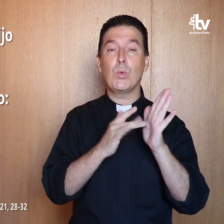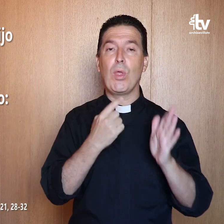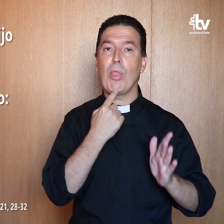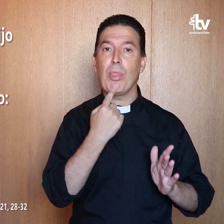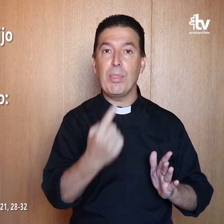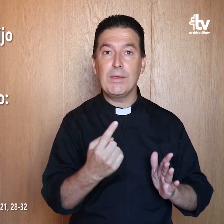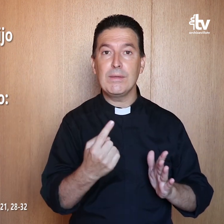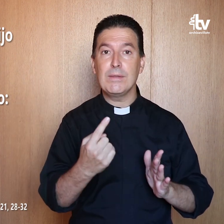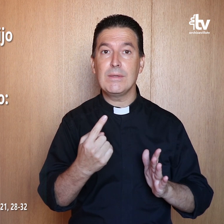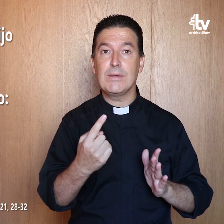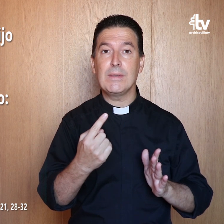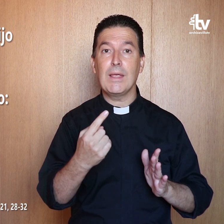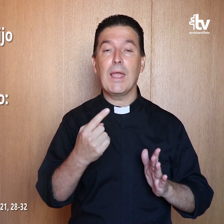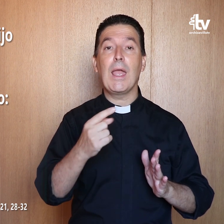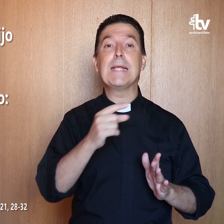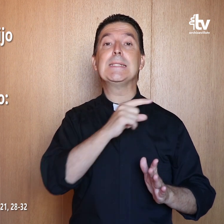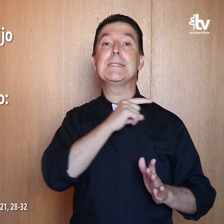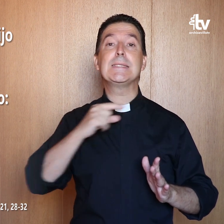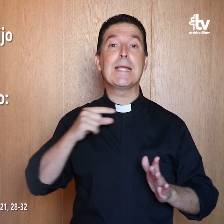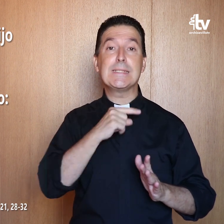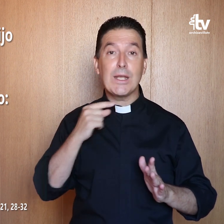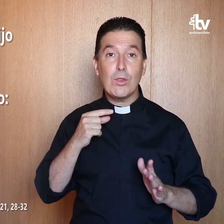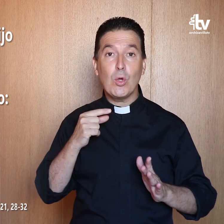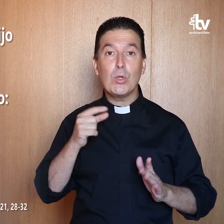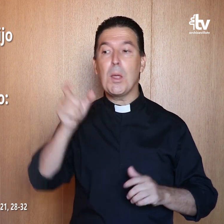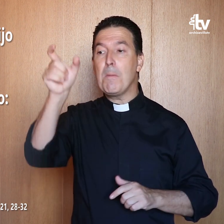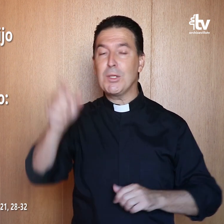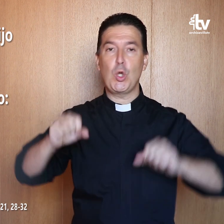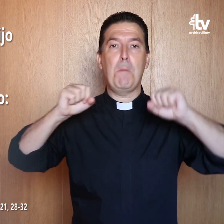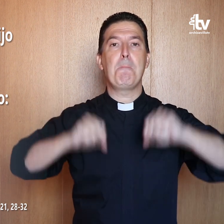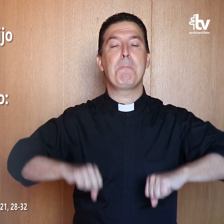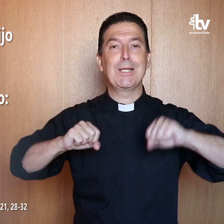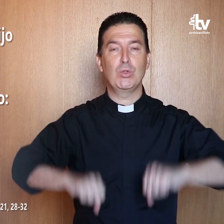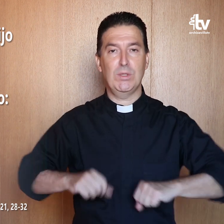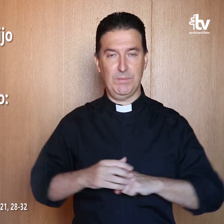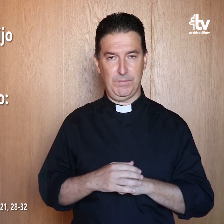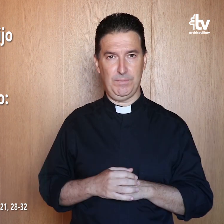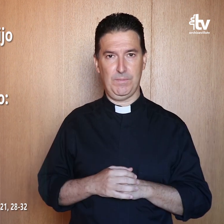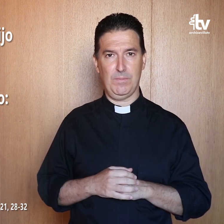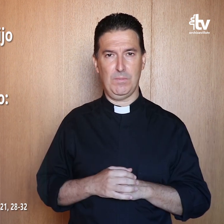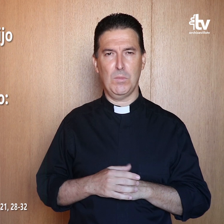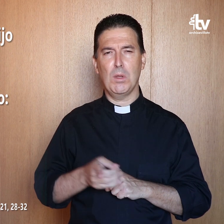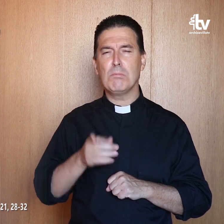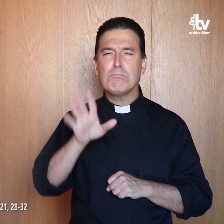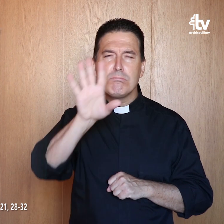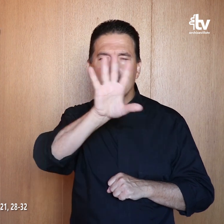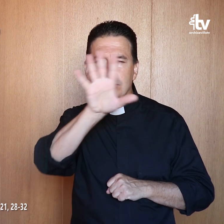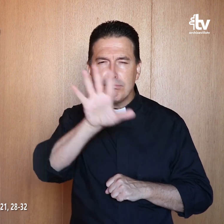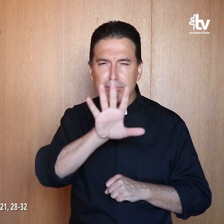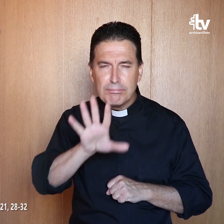Jesús a los sumos sacerdotes y a los ancianos del pueblo, ¿Qué os parece?